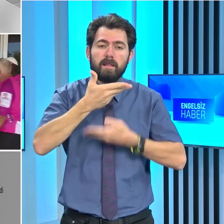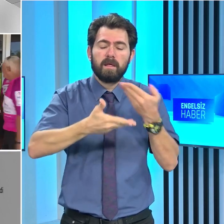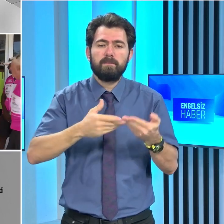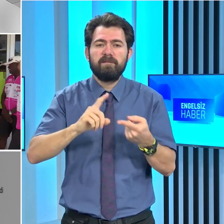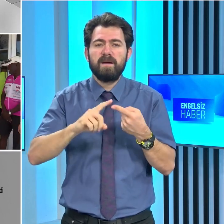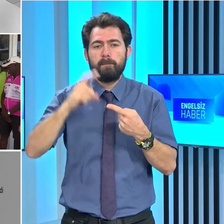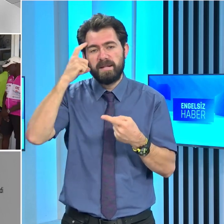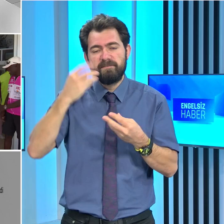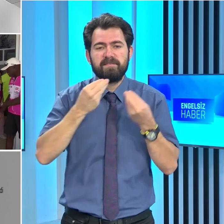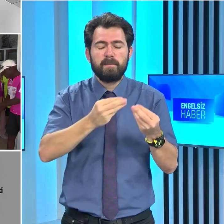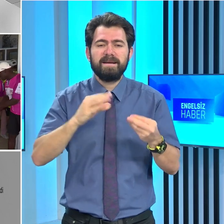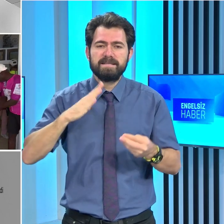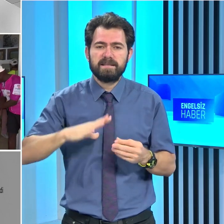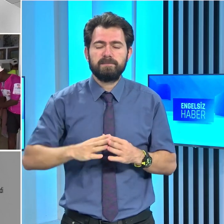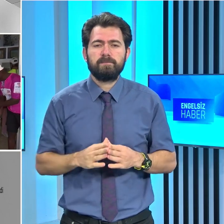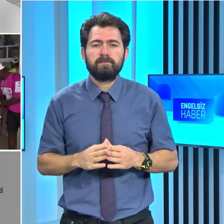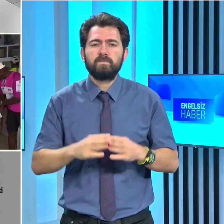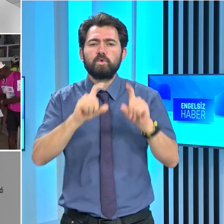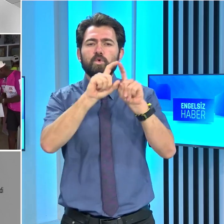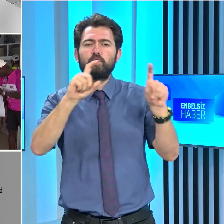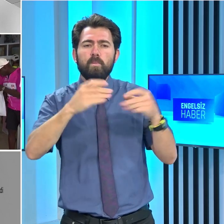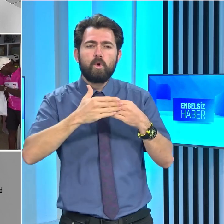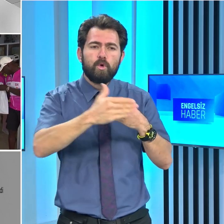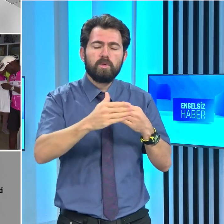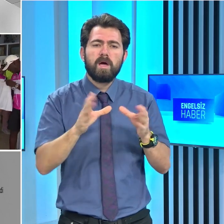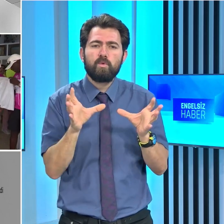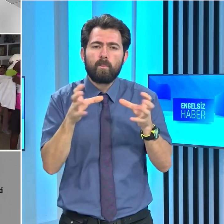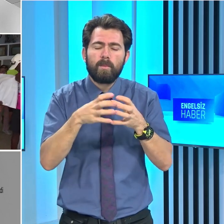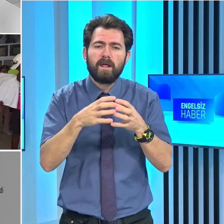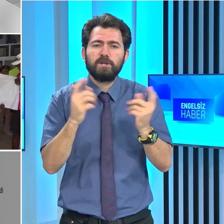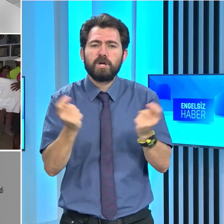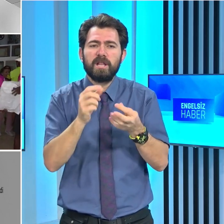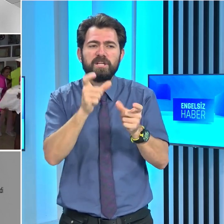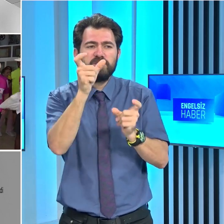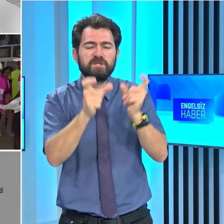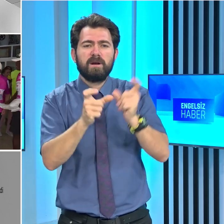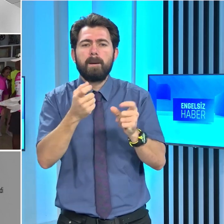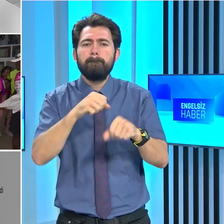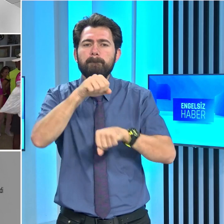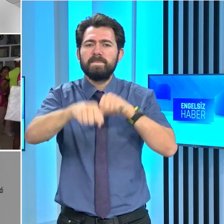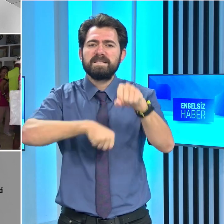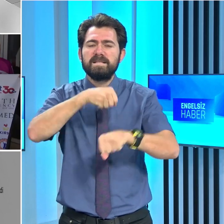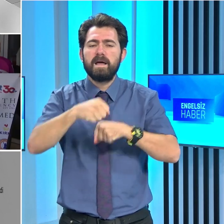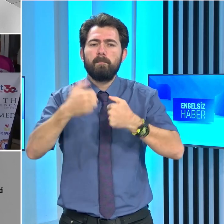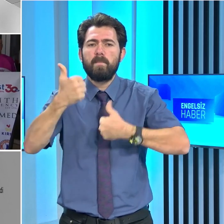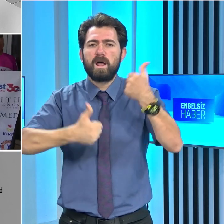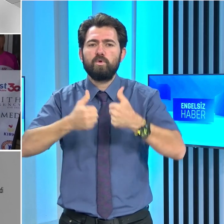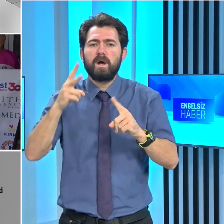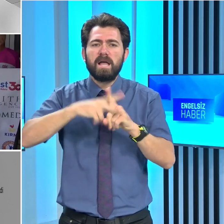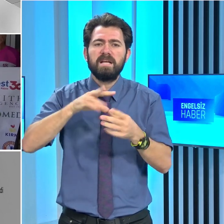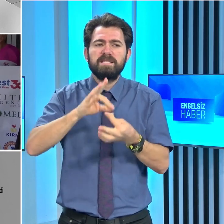çalıştı. Kurum önünde toplanan çalışanlar, bisiklet sürme maratonuna katılan ekiple birlikte